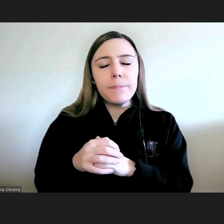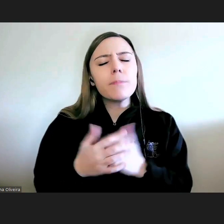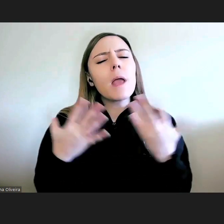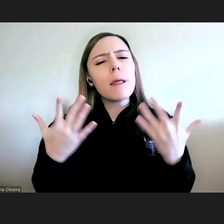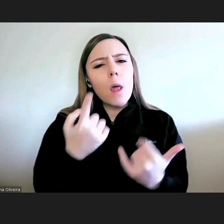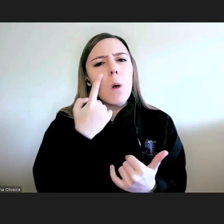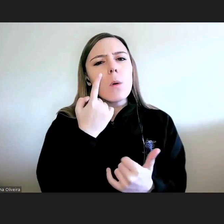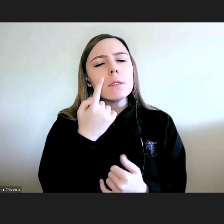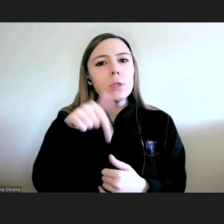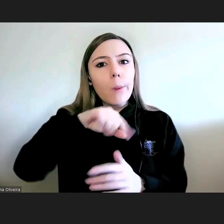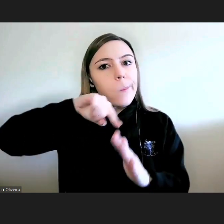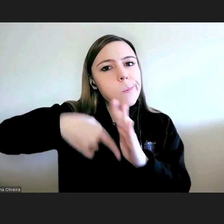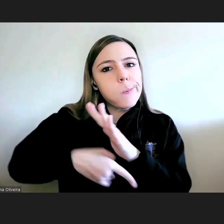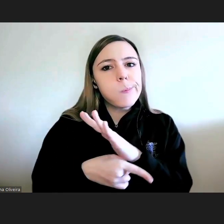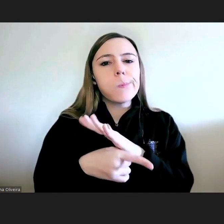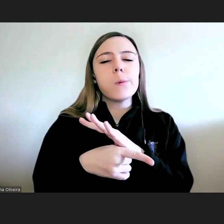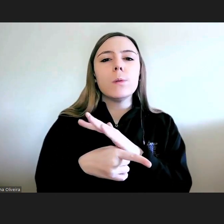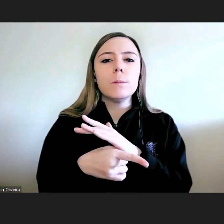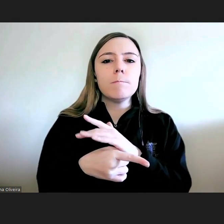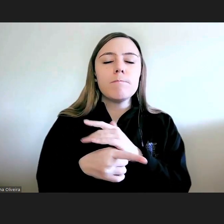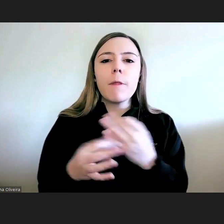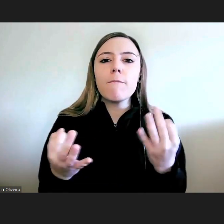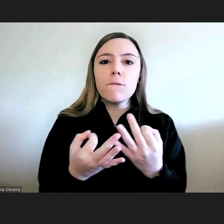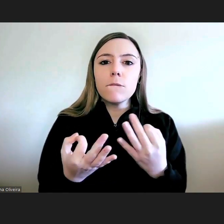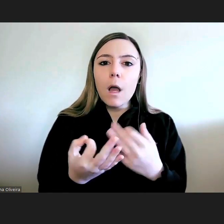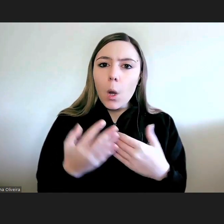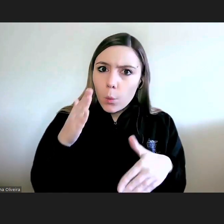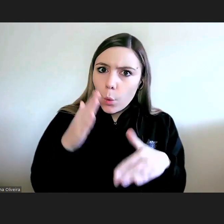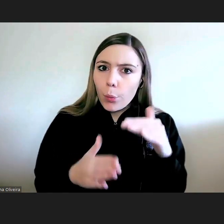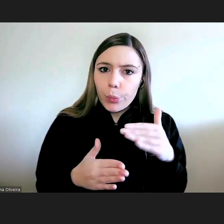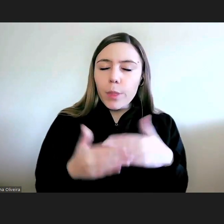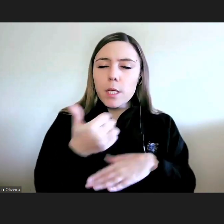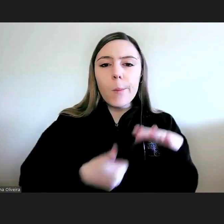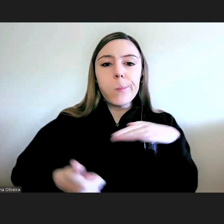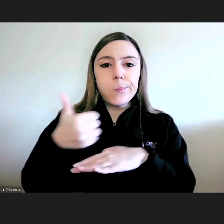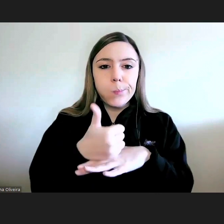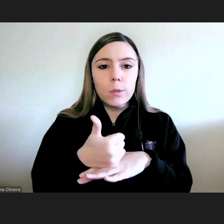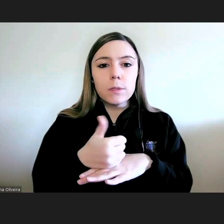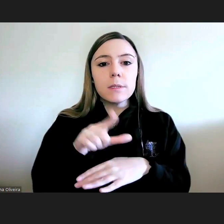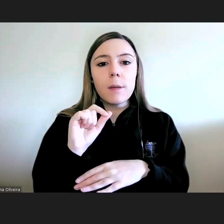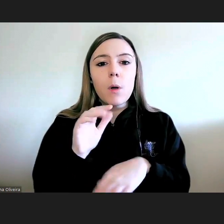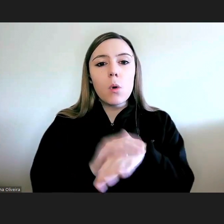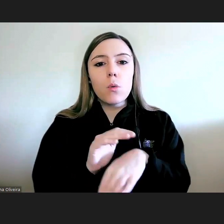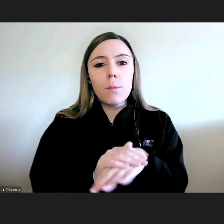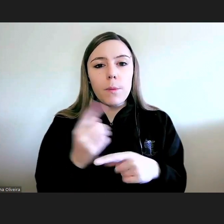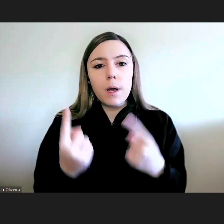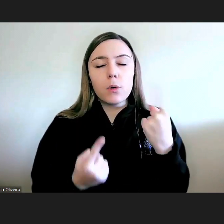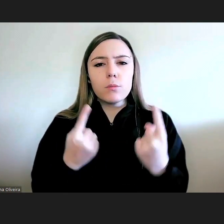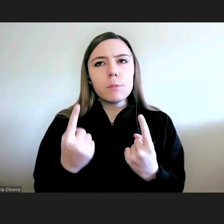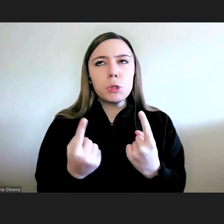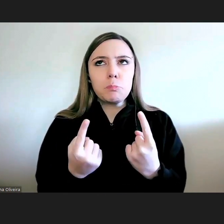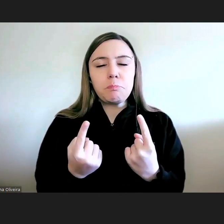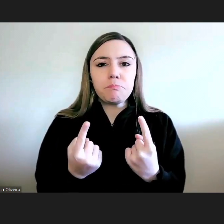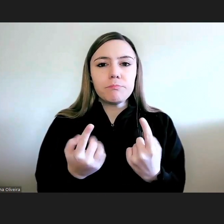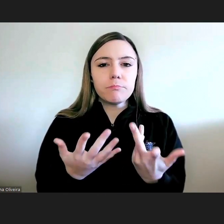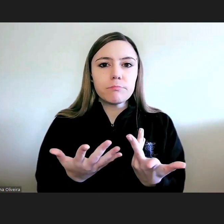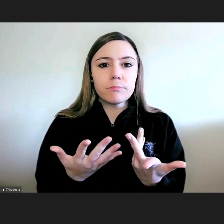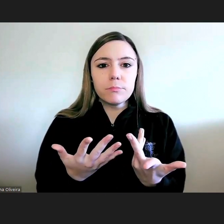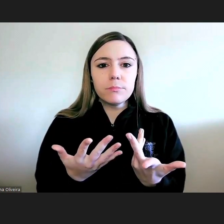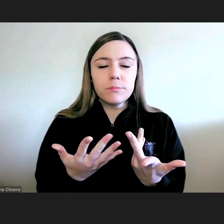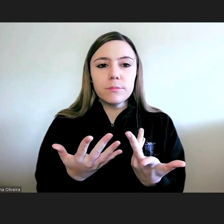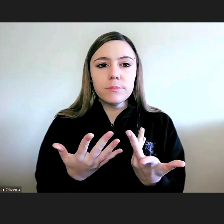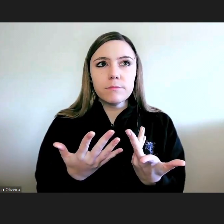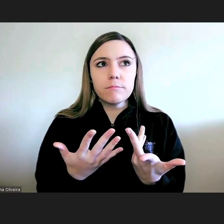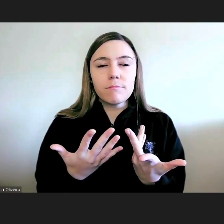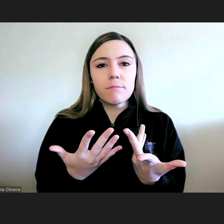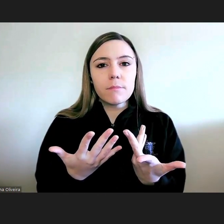profundo recíproco é feito da parte da provedoria também através de alguma de uma